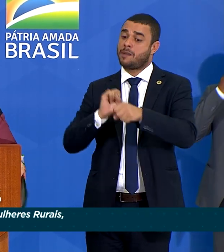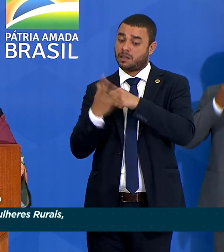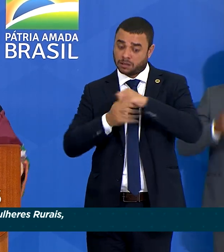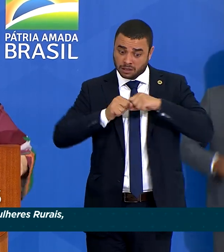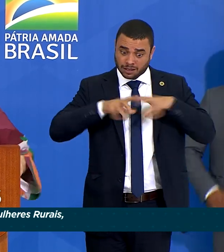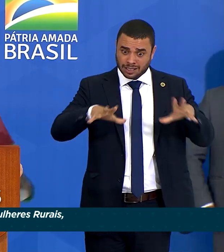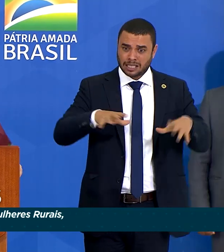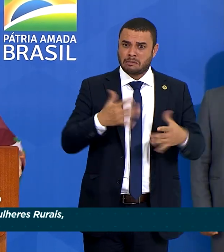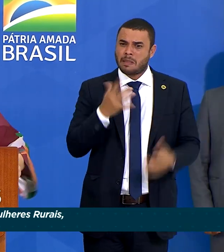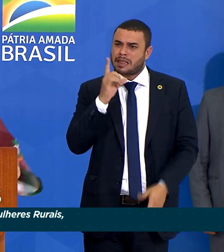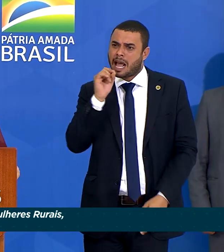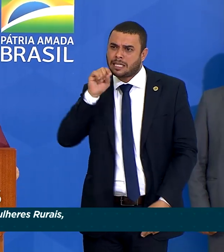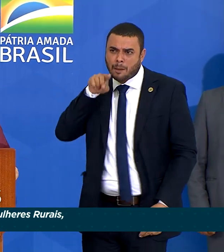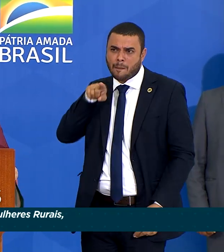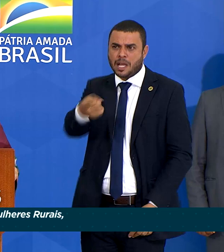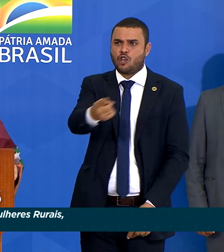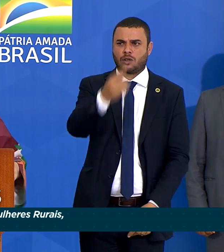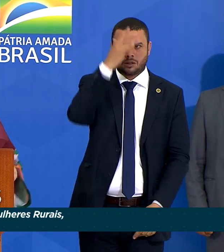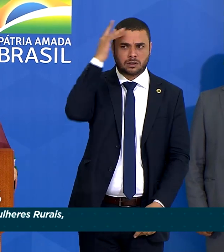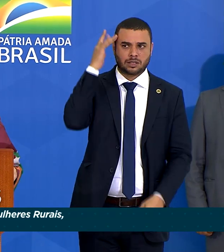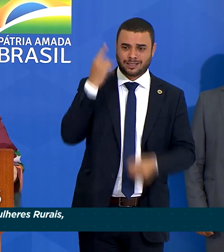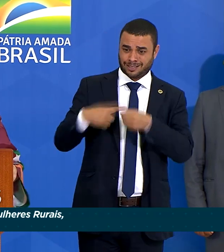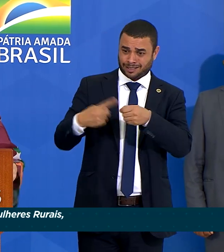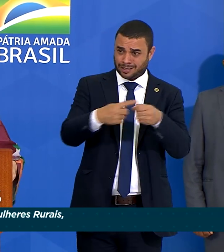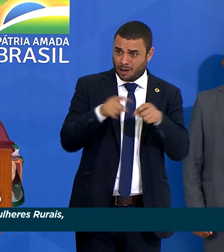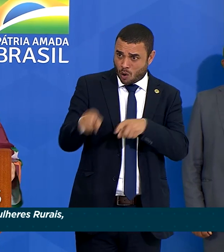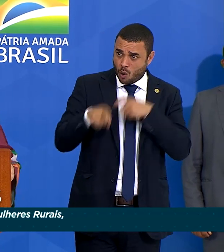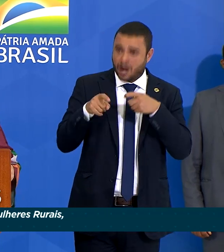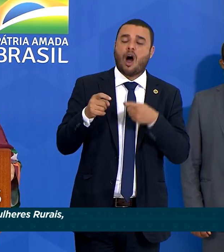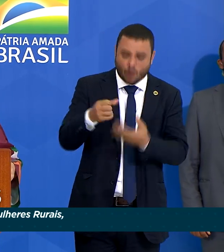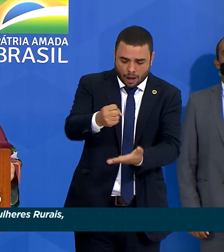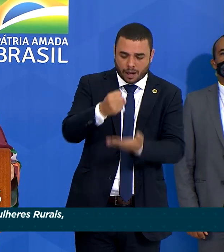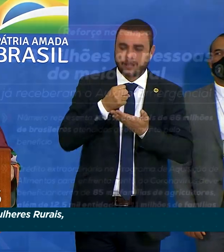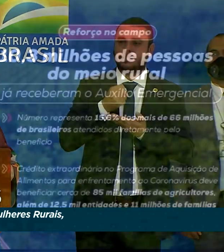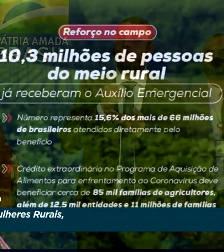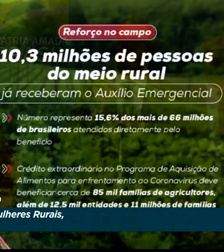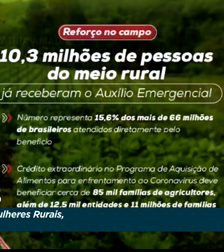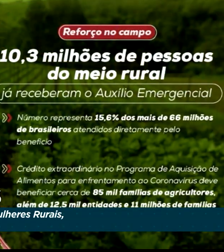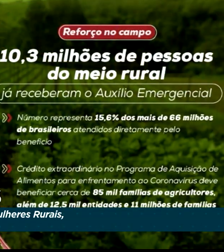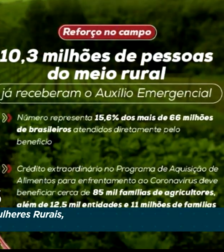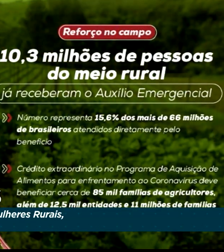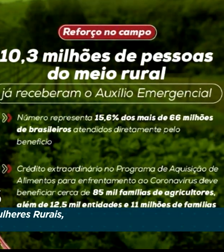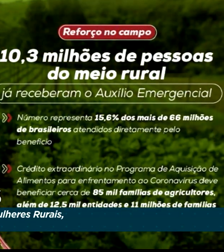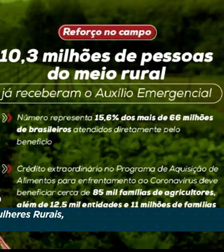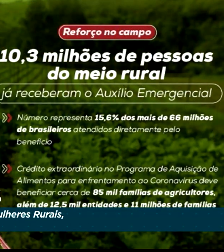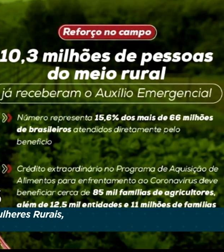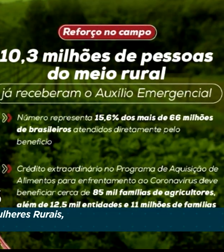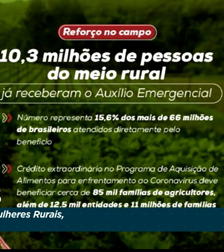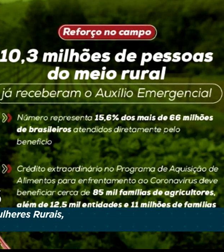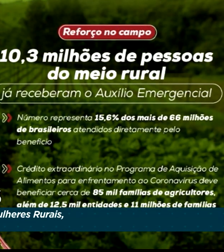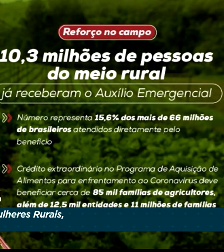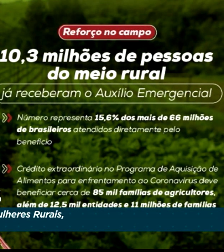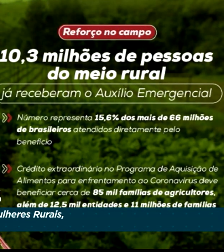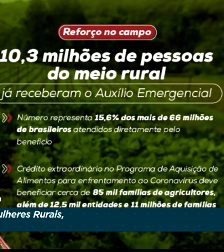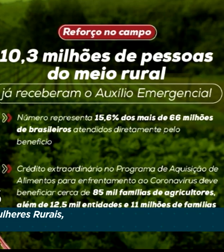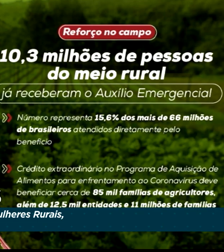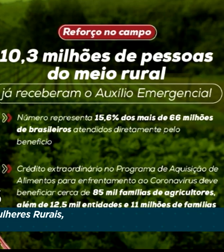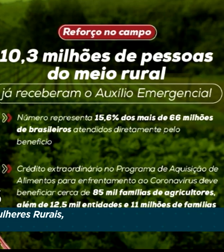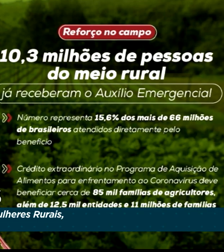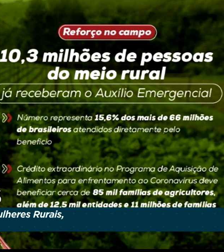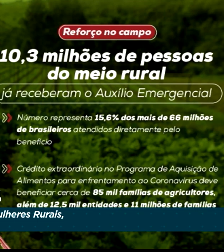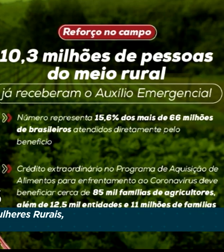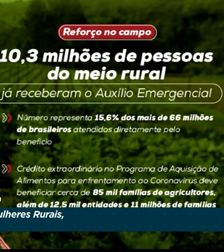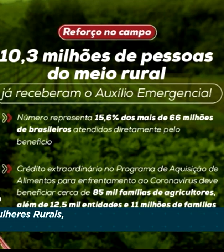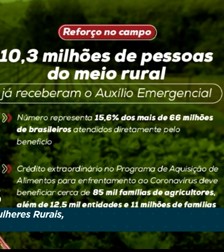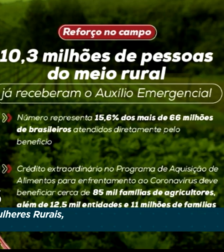de pessoas no meio rural receberam o auxílio emergencial. E quero dizer para os senhores que